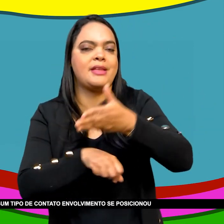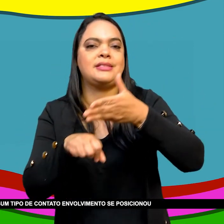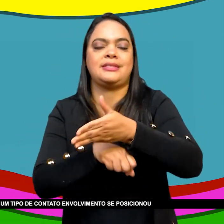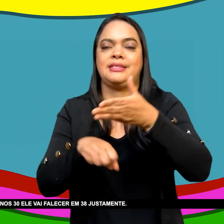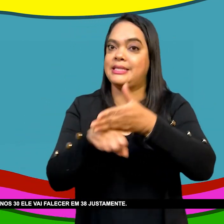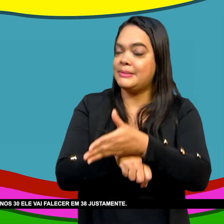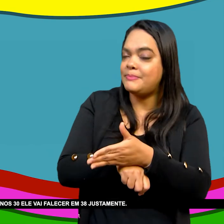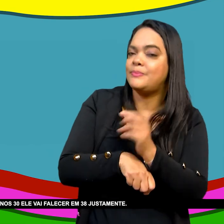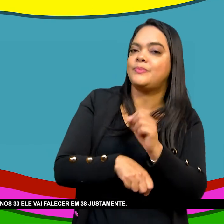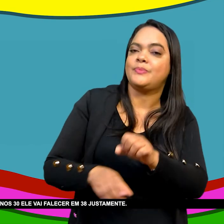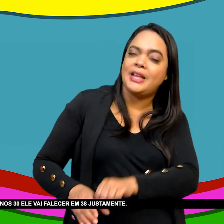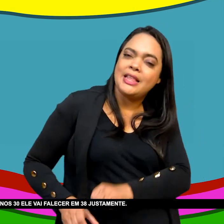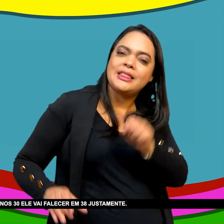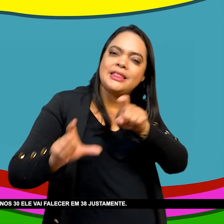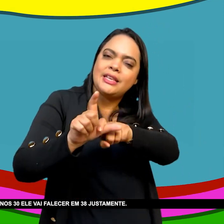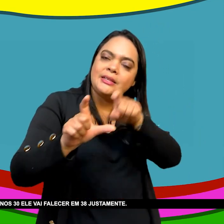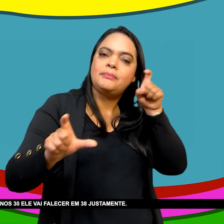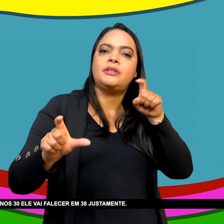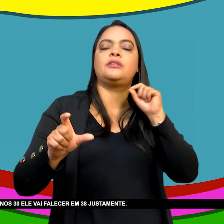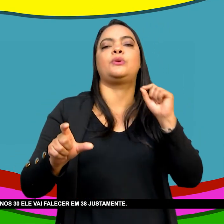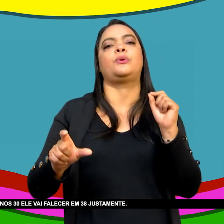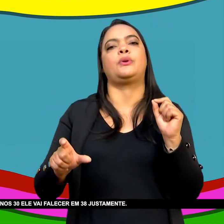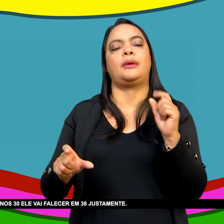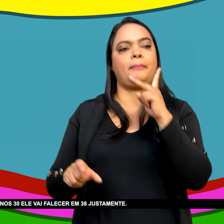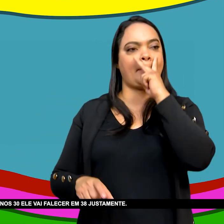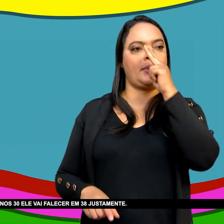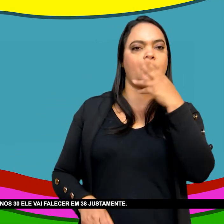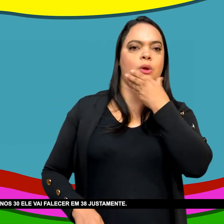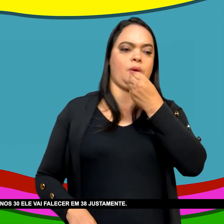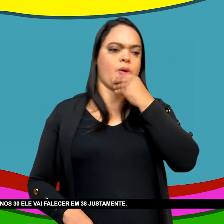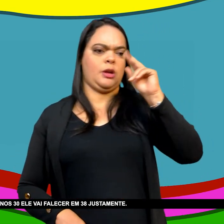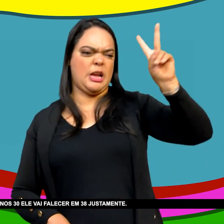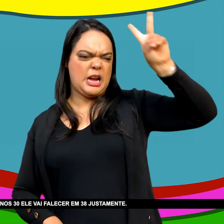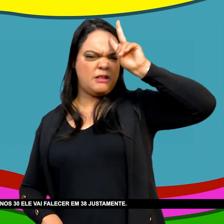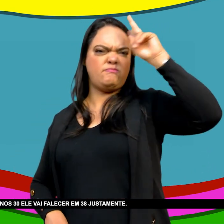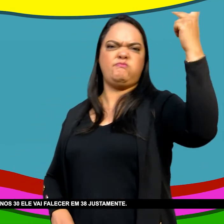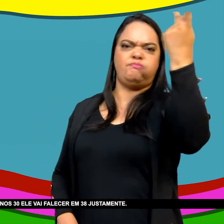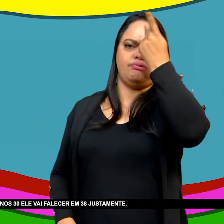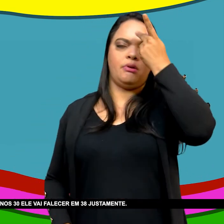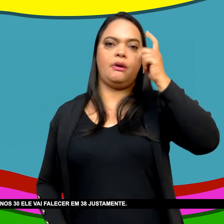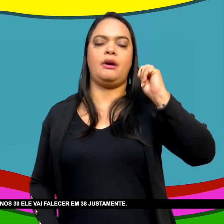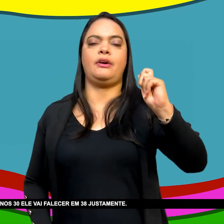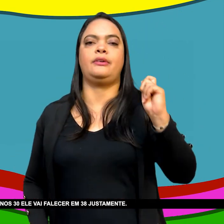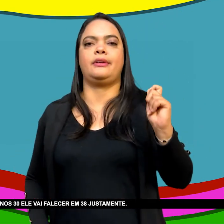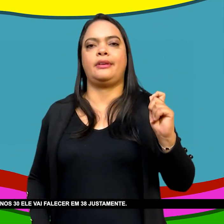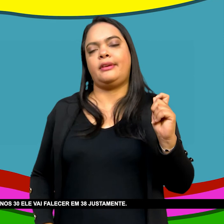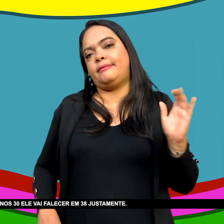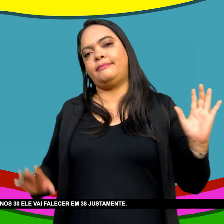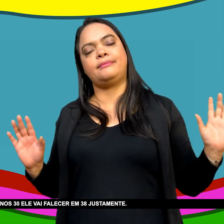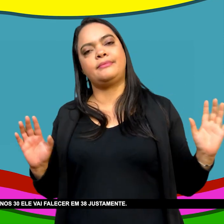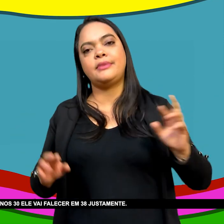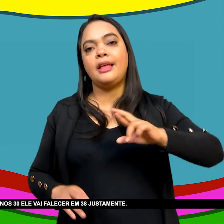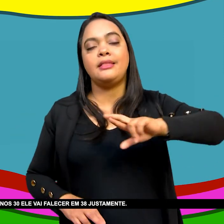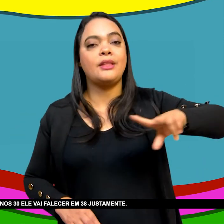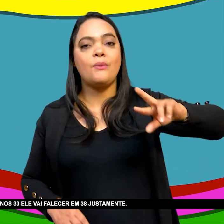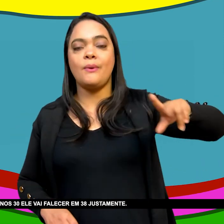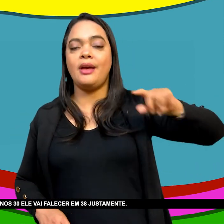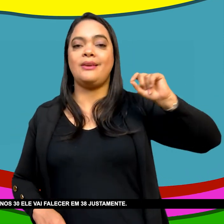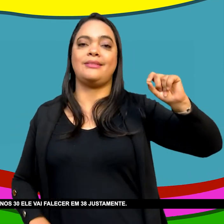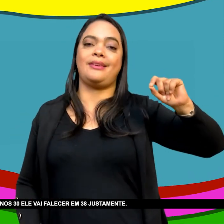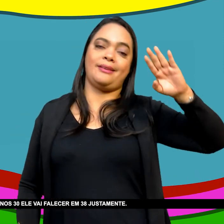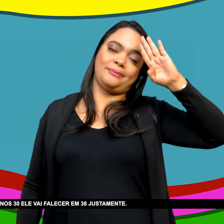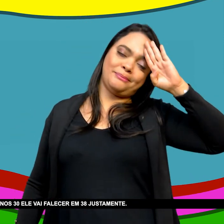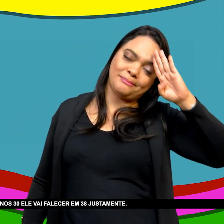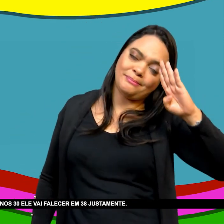posicionou Desde a Conjuração baiana De 1798 Até a cabanagem Nos anos 30 Ele vai